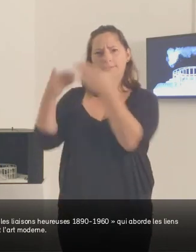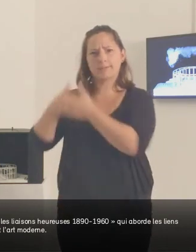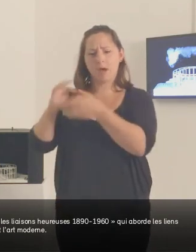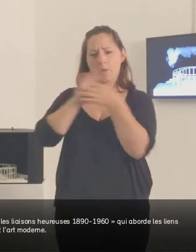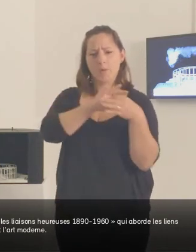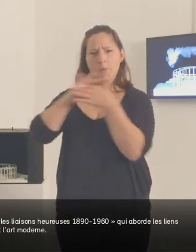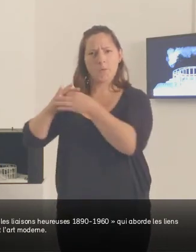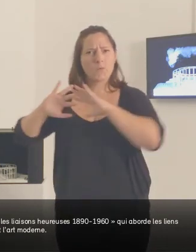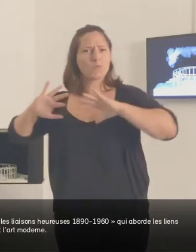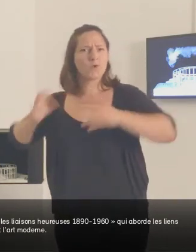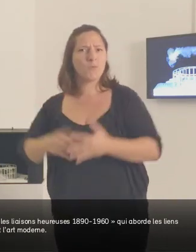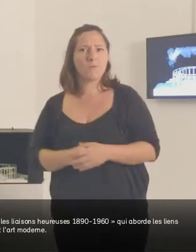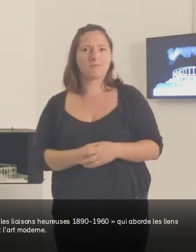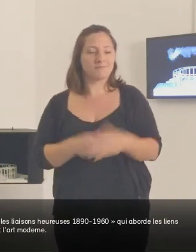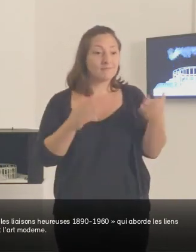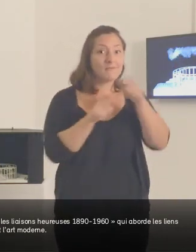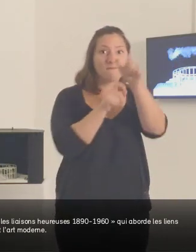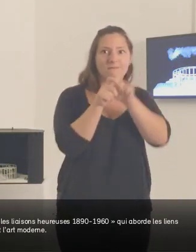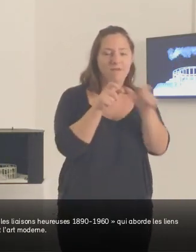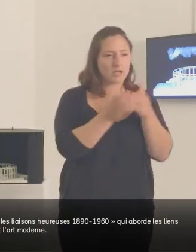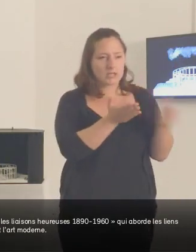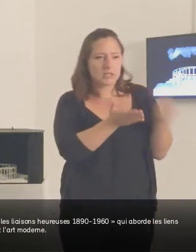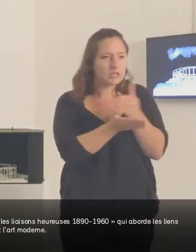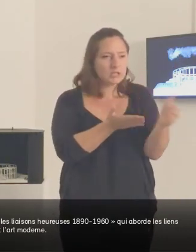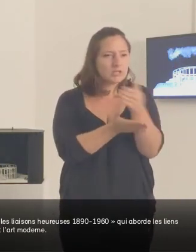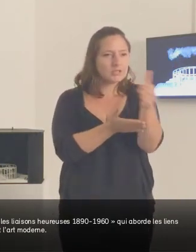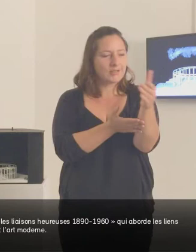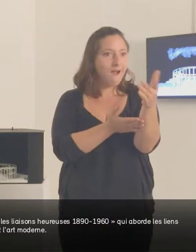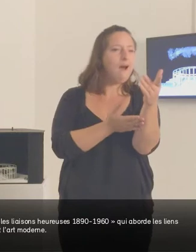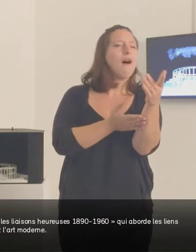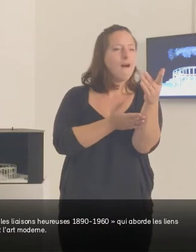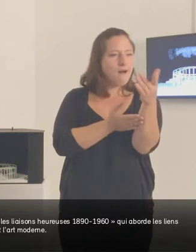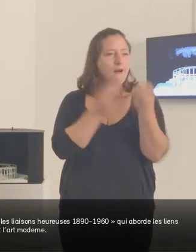-1960 et aborde les liens entre le cinéma et l'art moderne.